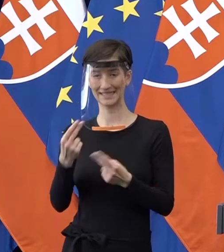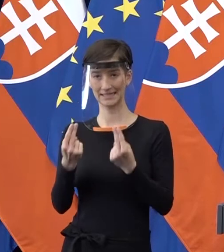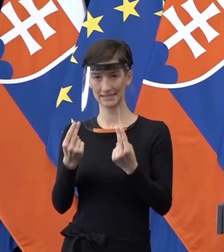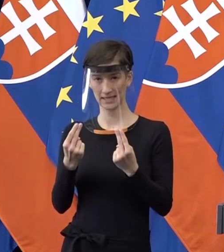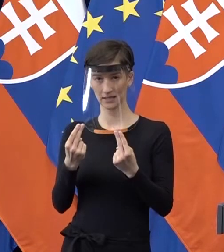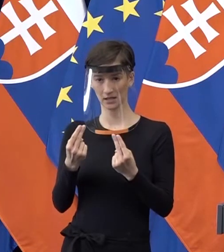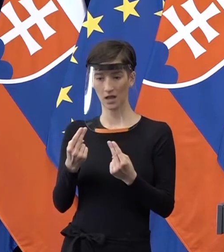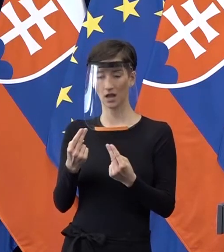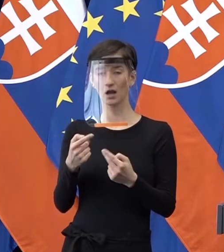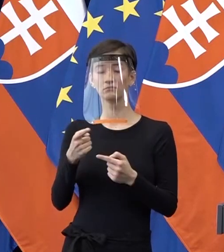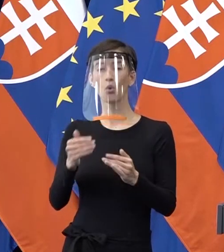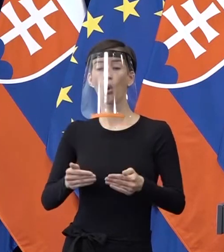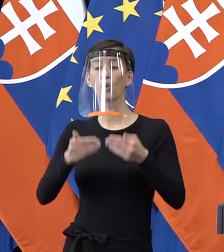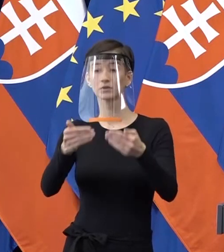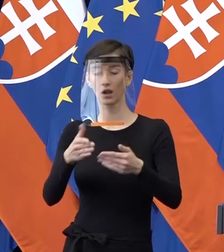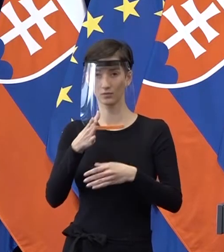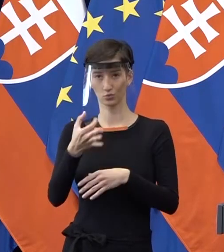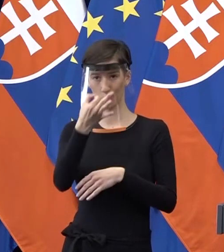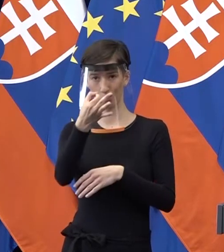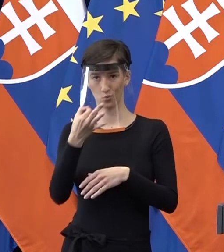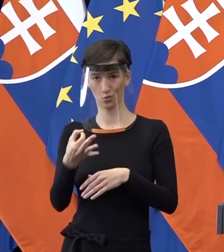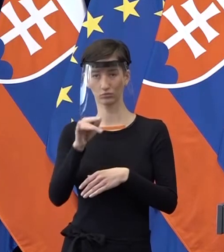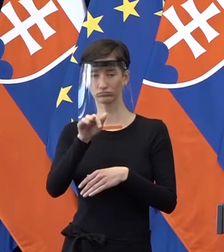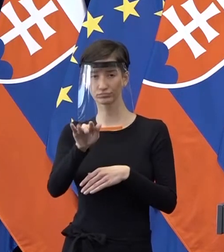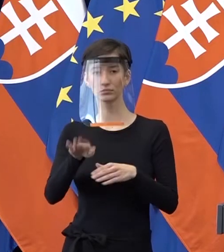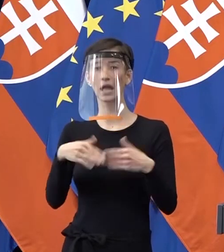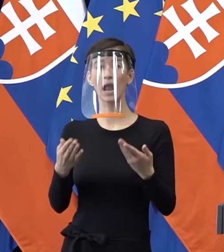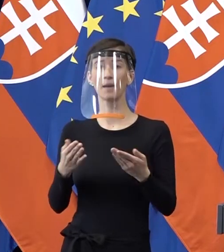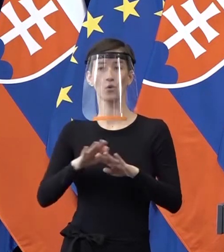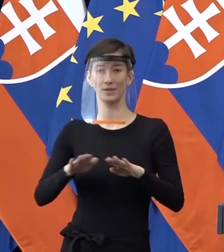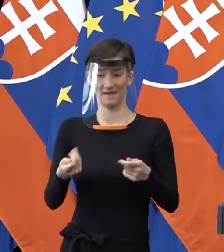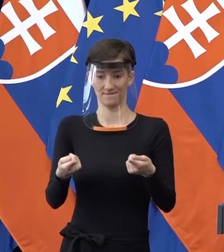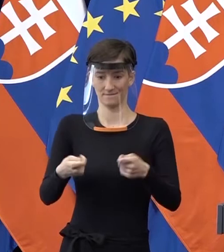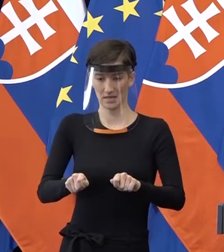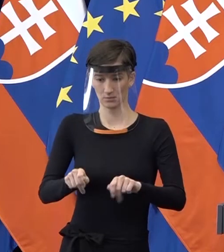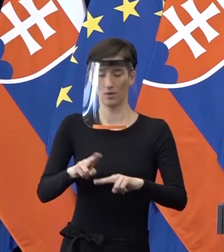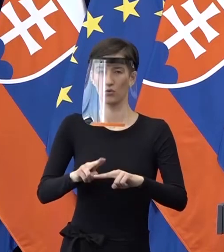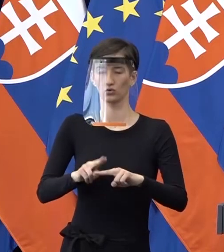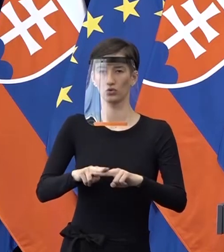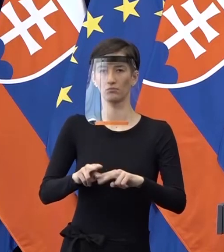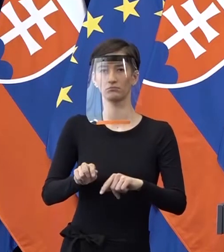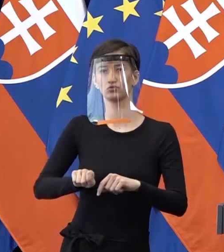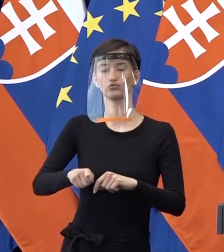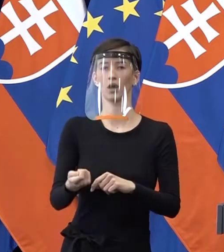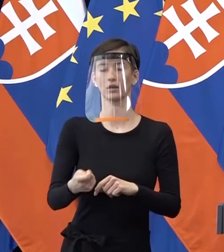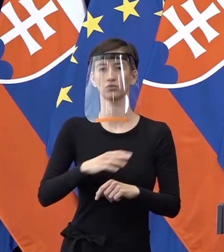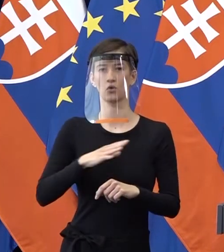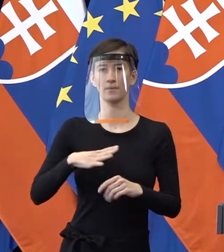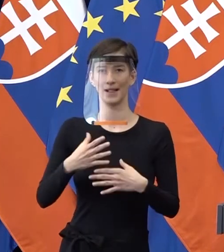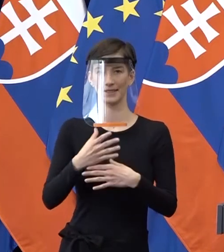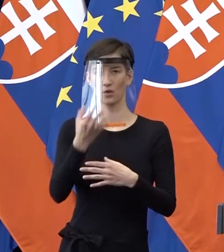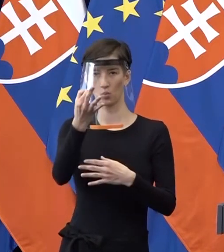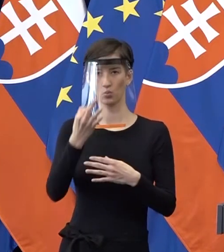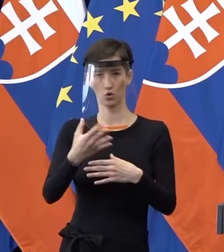z tých ľudí, ten odklad, budú tam nejaké úroky bežať, alebo to bude vyložené vypnutie a potom sa to zapne po všetkom. Ďakujem za